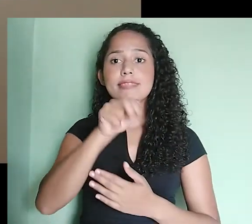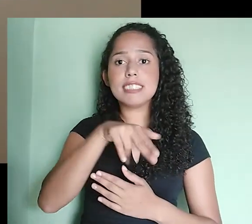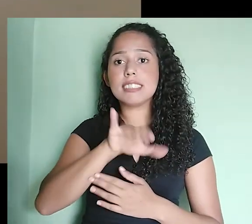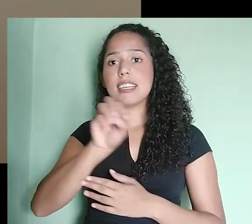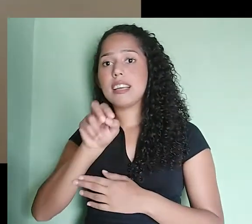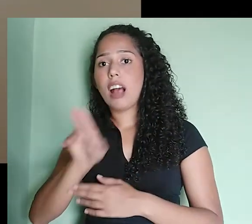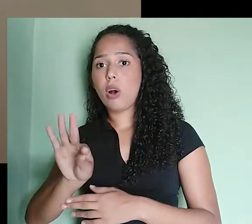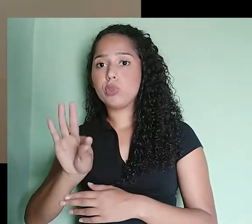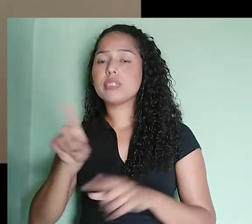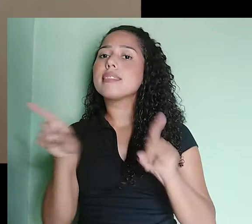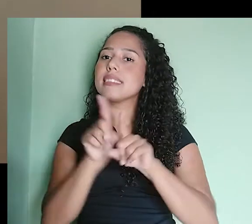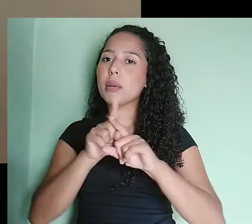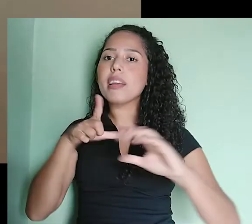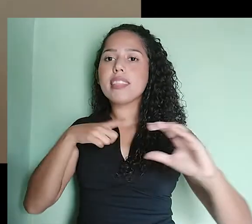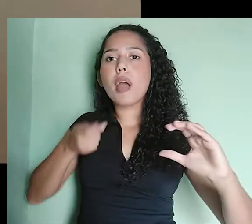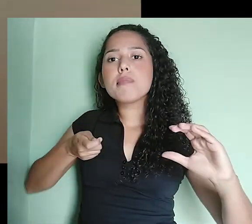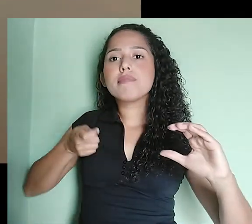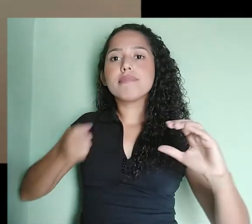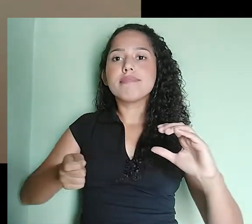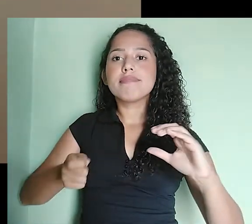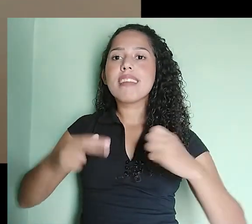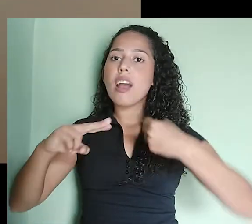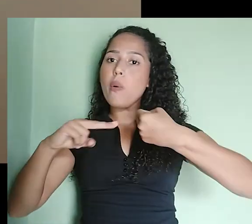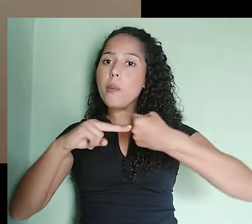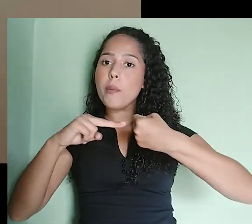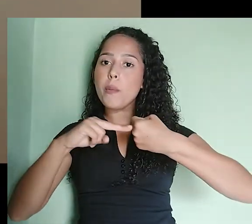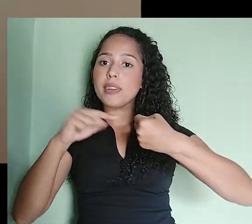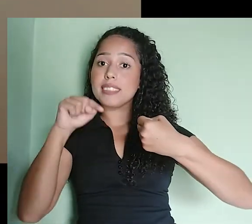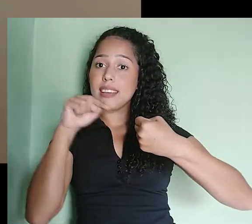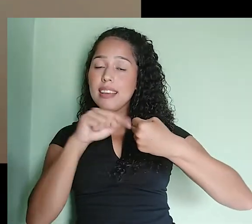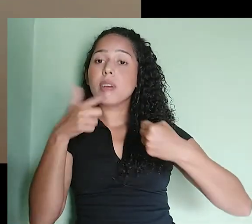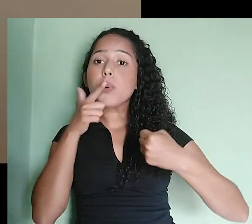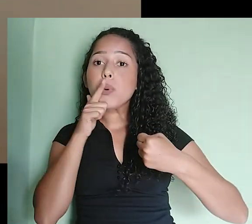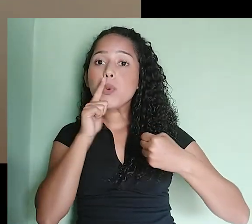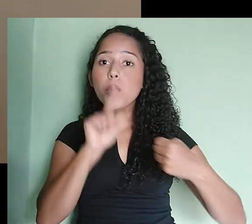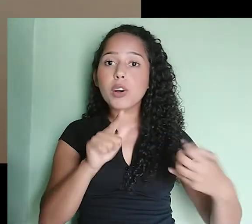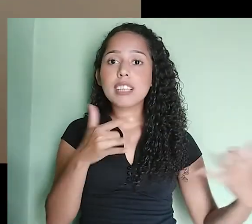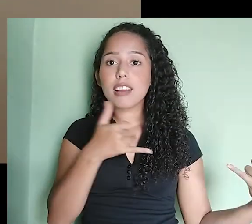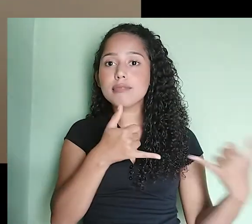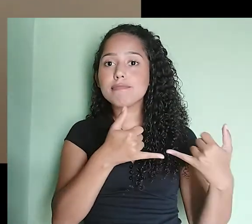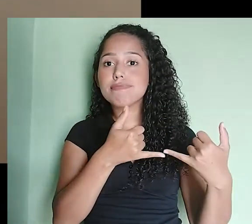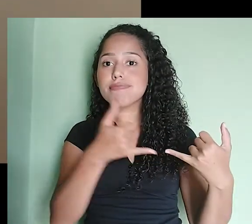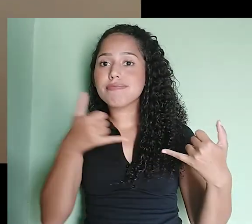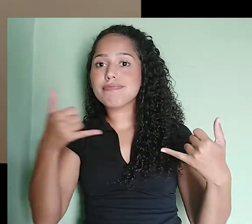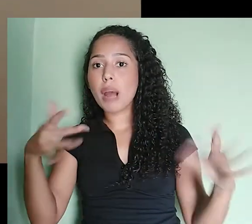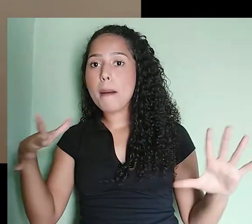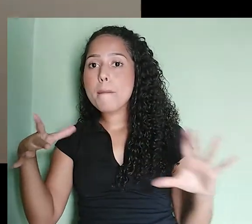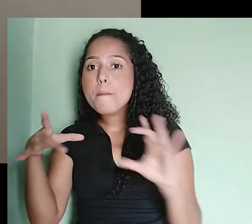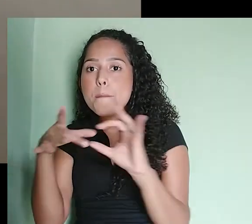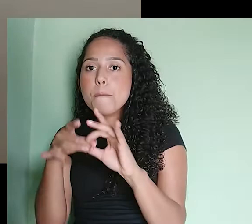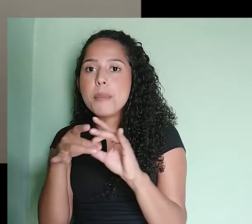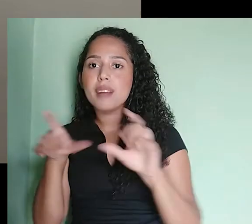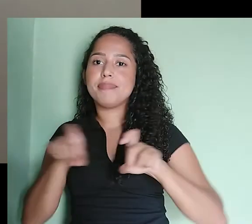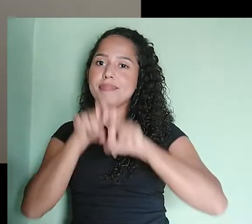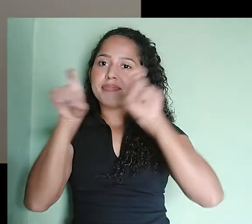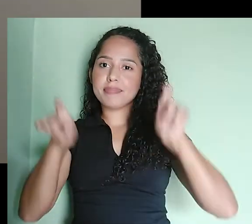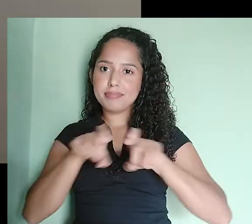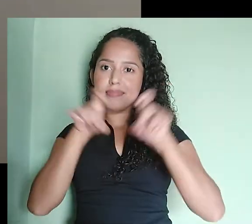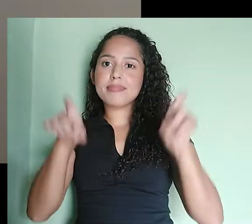conexão USB, que é através dessa conexão que você irá conectar a interface no computador. Eu tenho também aqui a